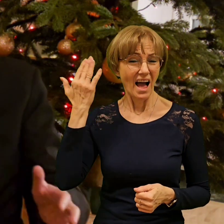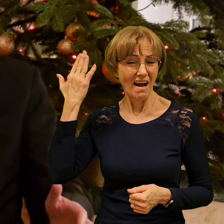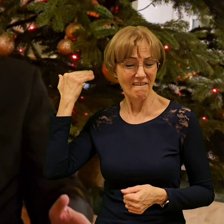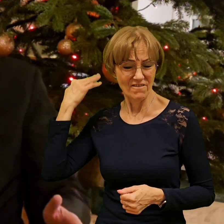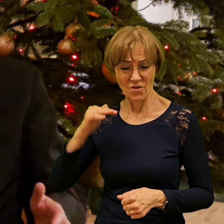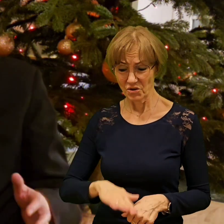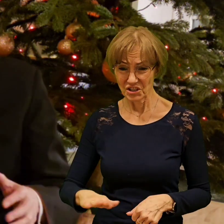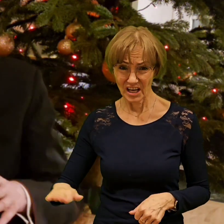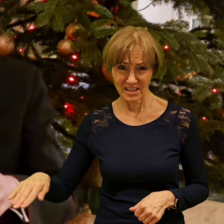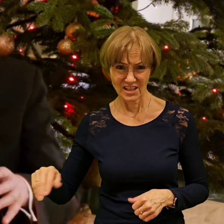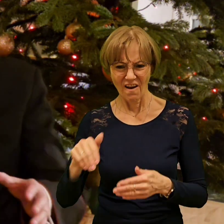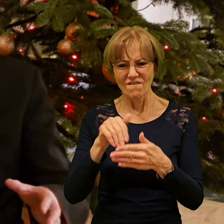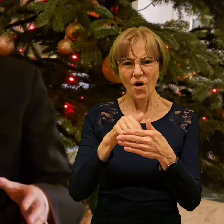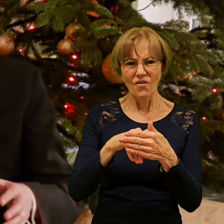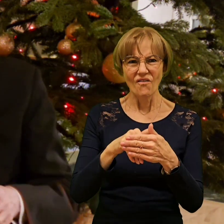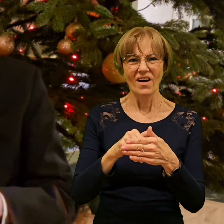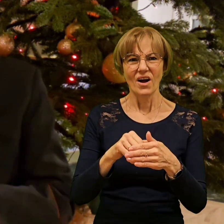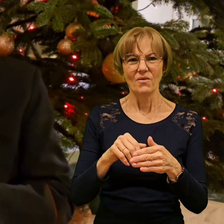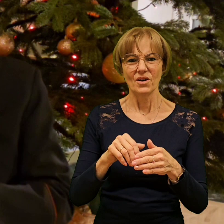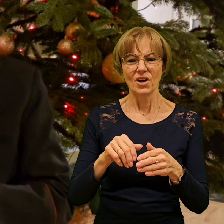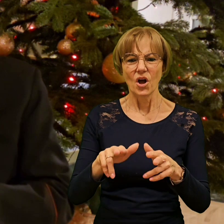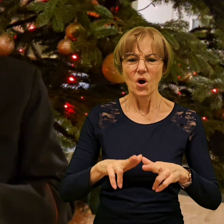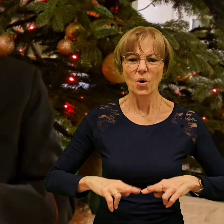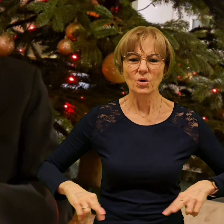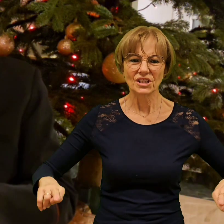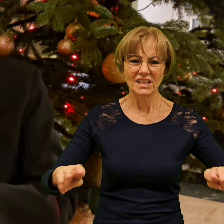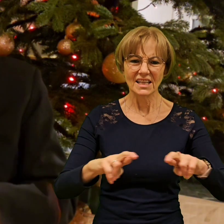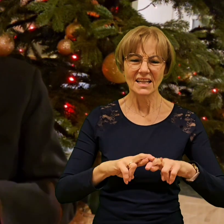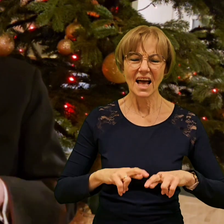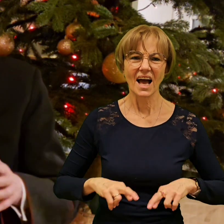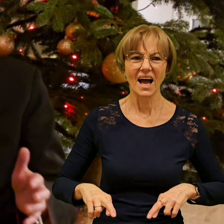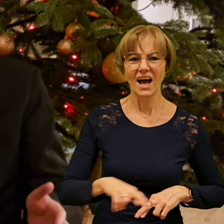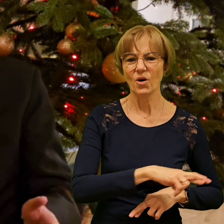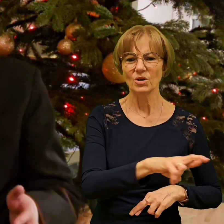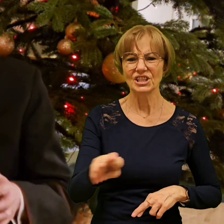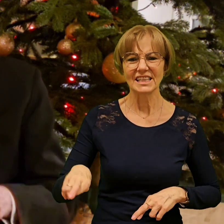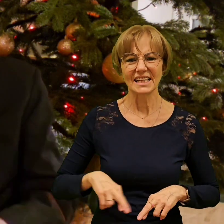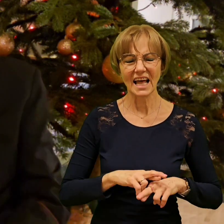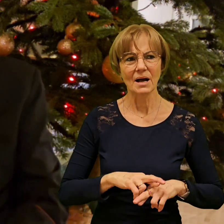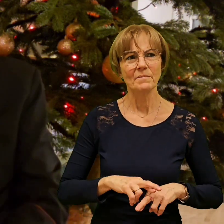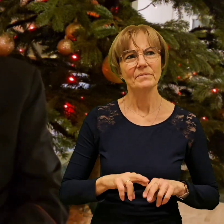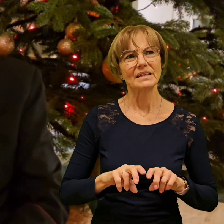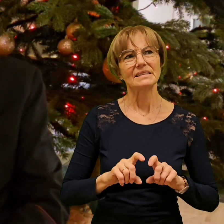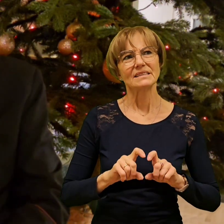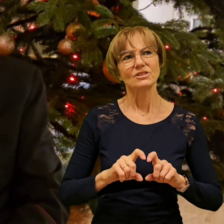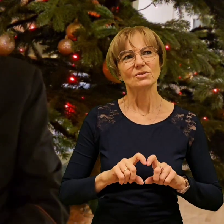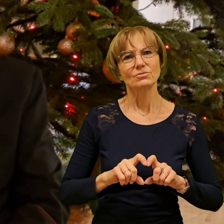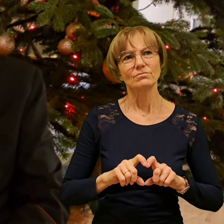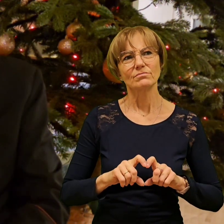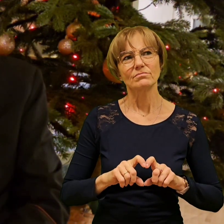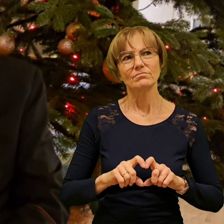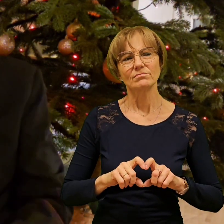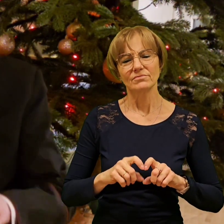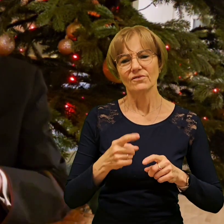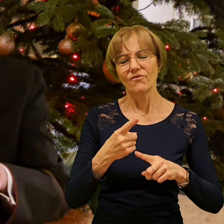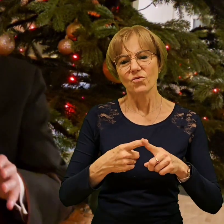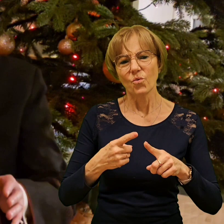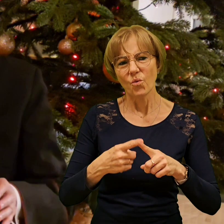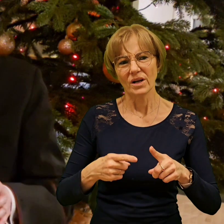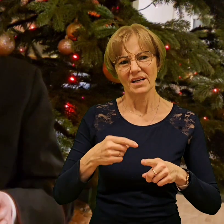szerszej, składającej się z ciotek, babów, bójków. I do tego się